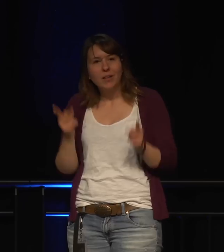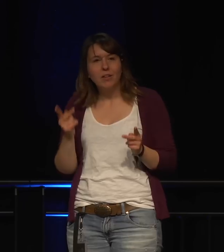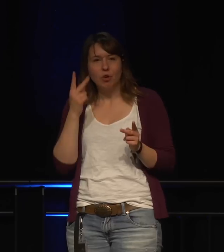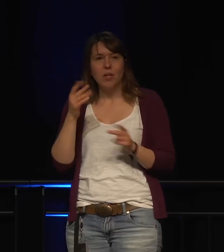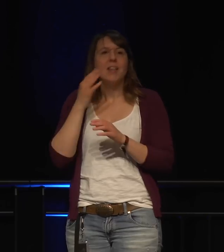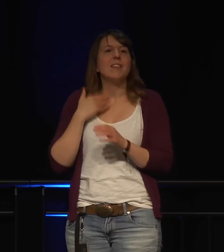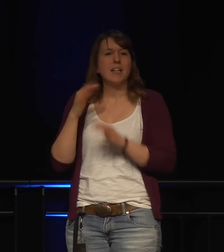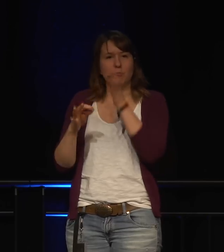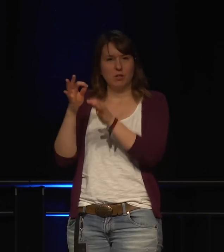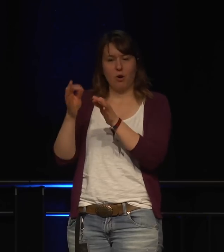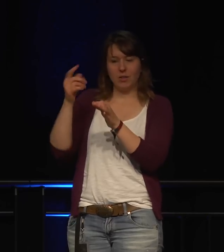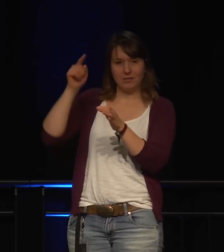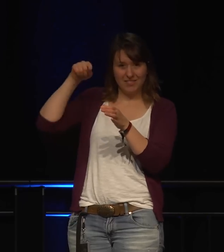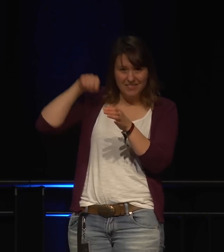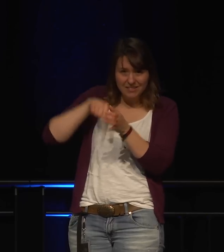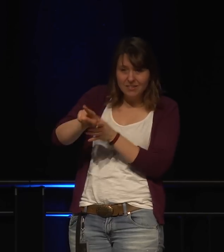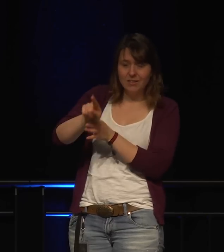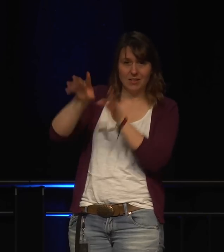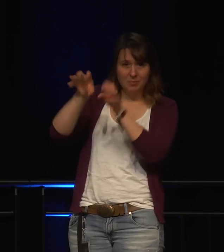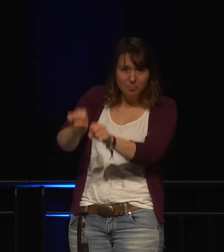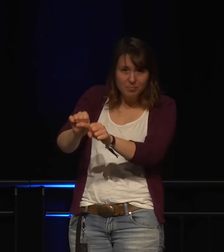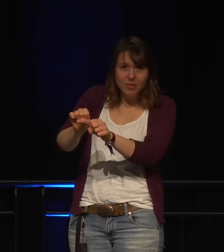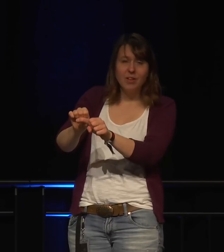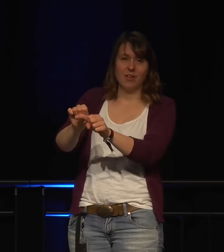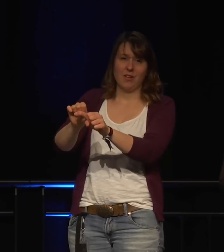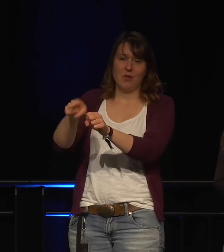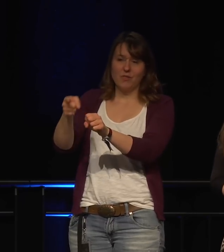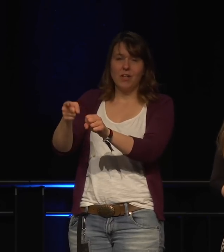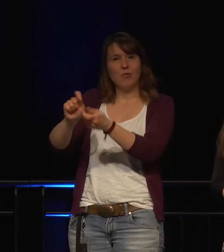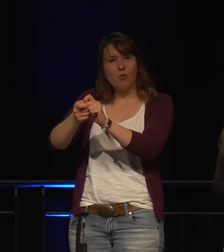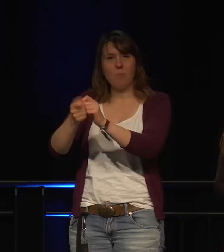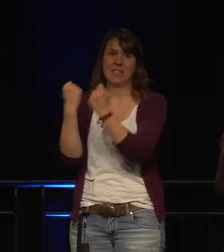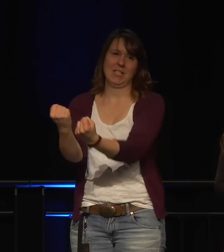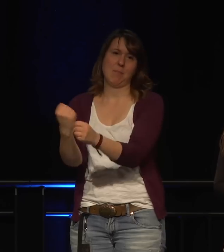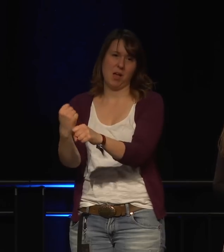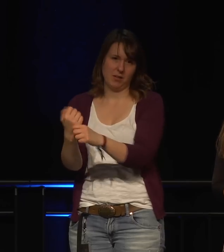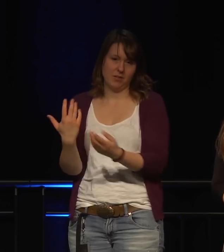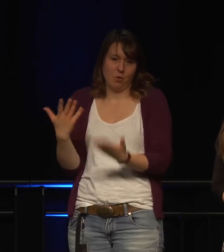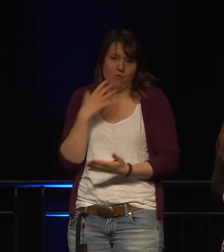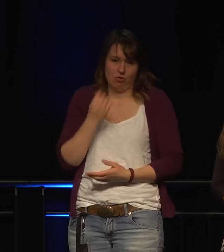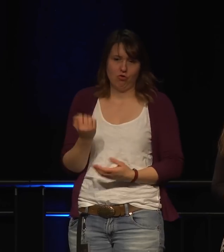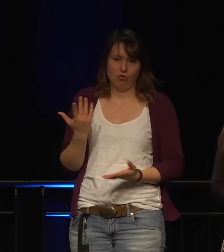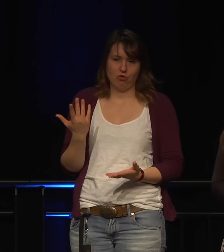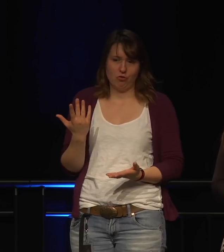Hacking Sex Toys für Security und Privacy wird unterstützt vom Pornhub.